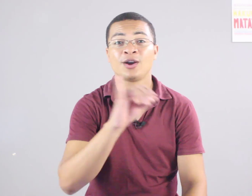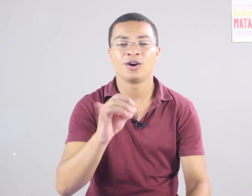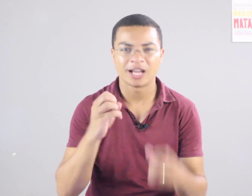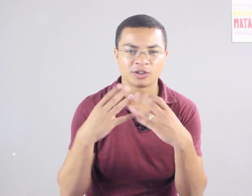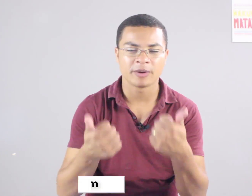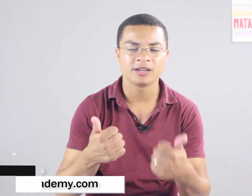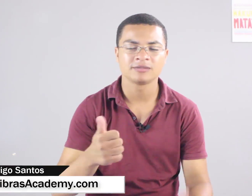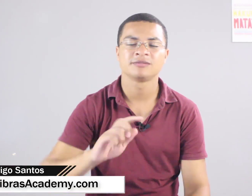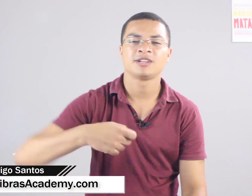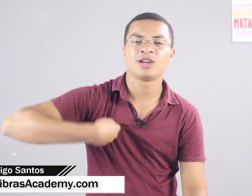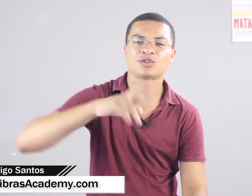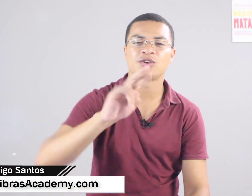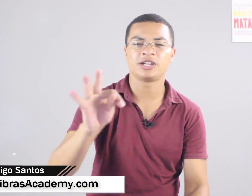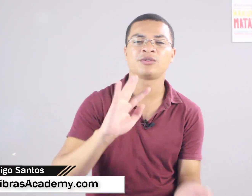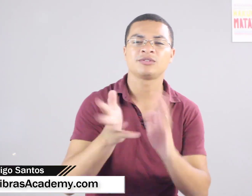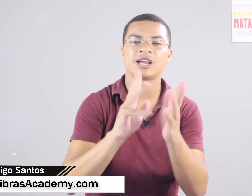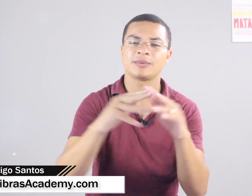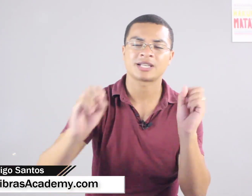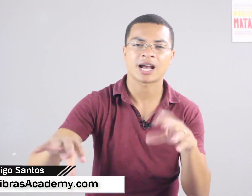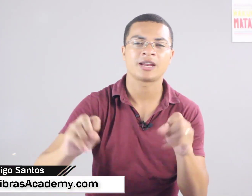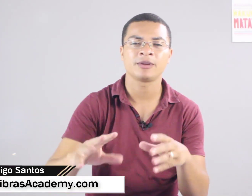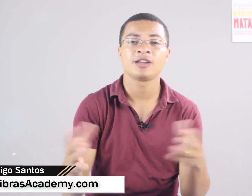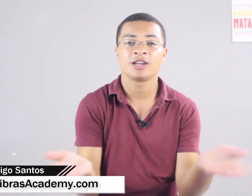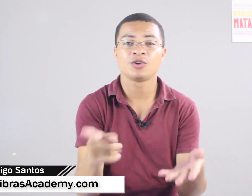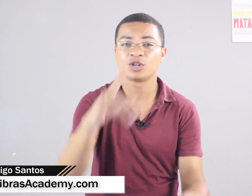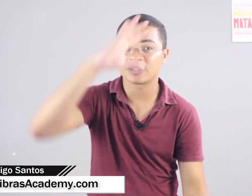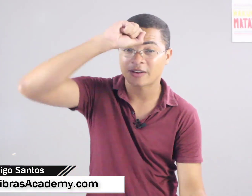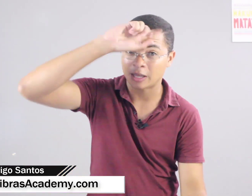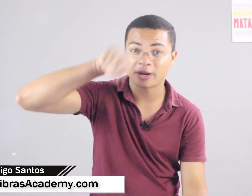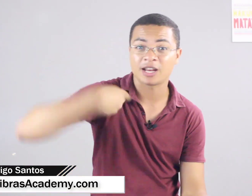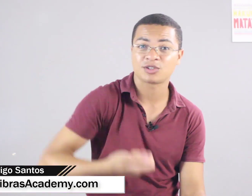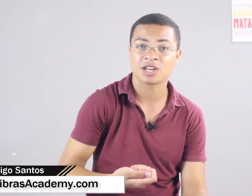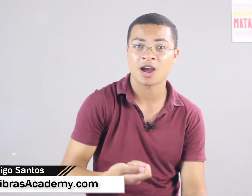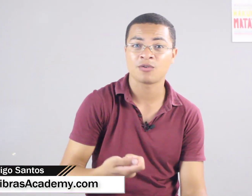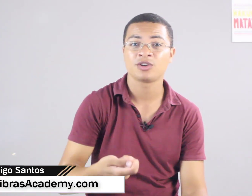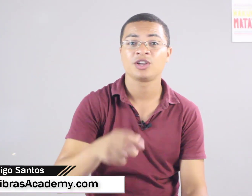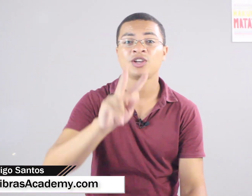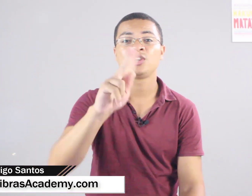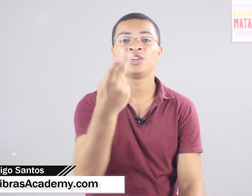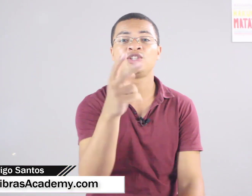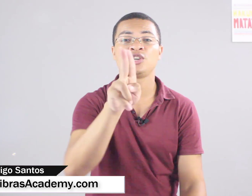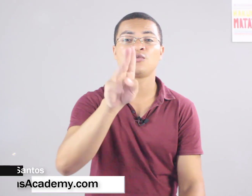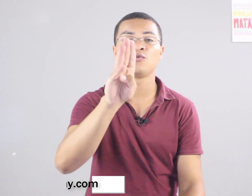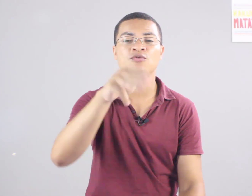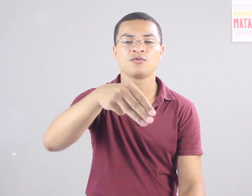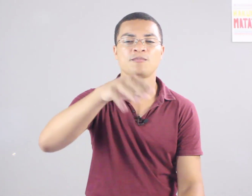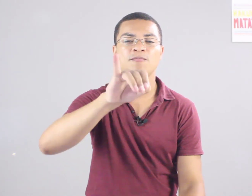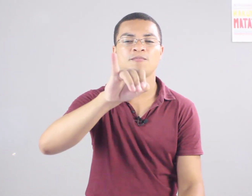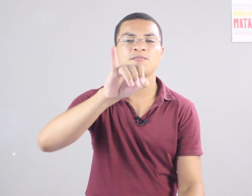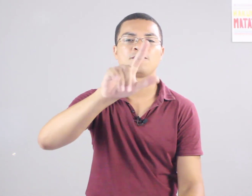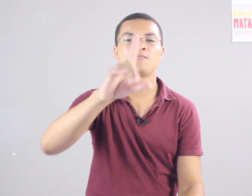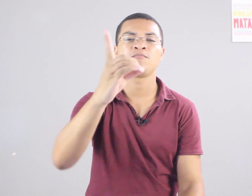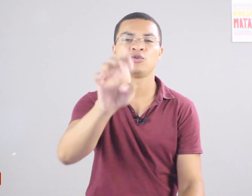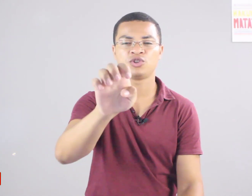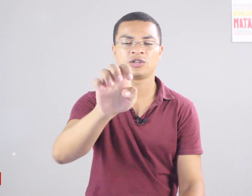Olá, tudo bem? Eu sou o Rodrigo, da Libras Academy, e hoje você vai estar aprendendo o sinal de humilde.